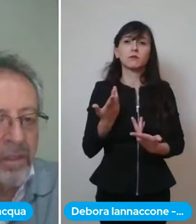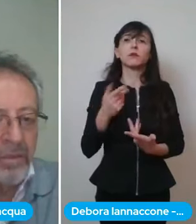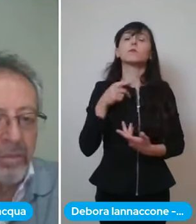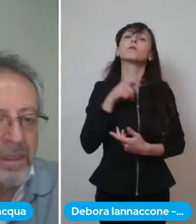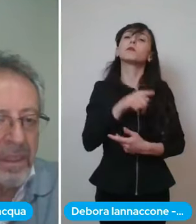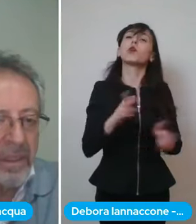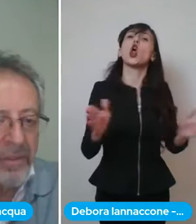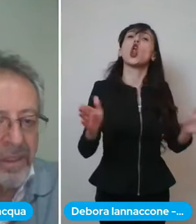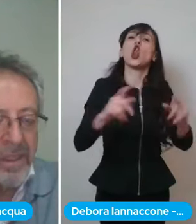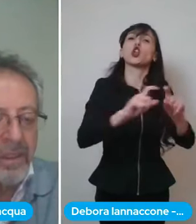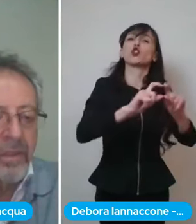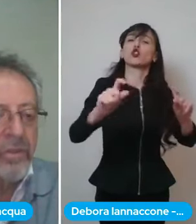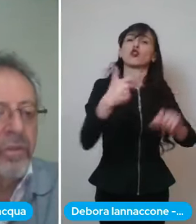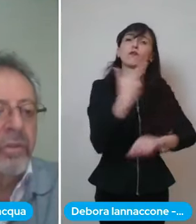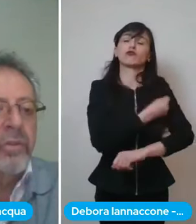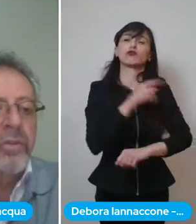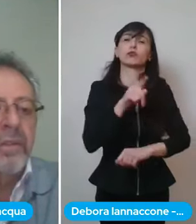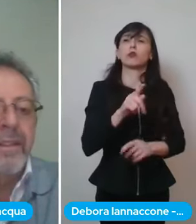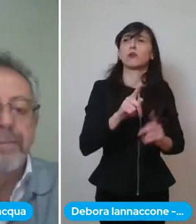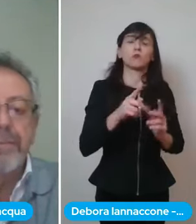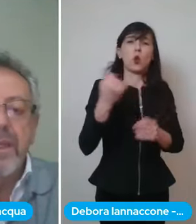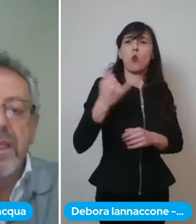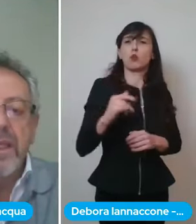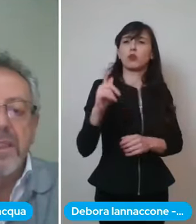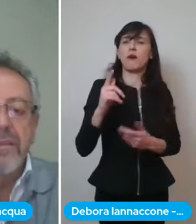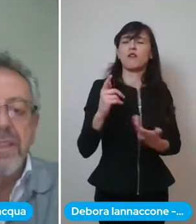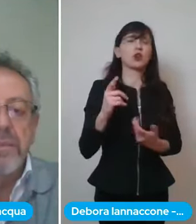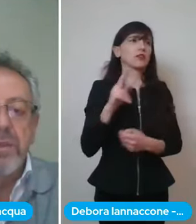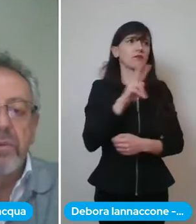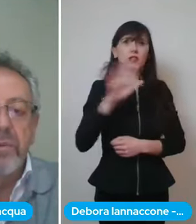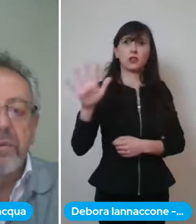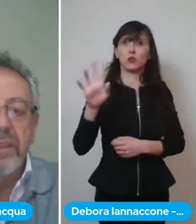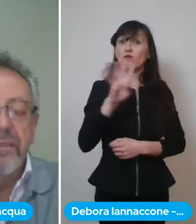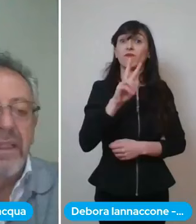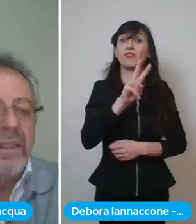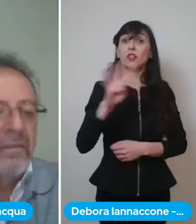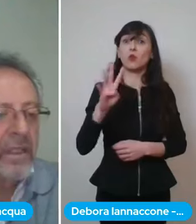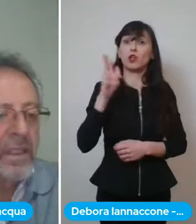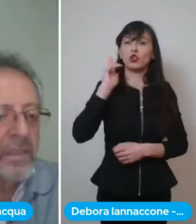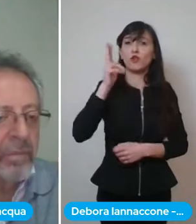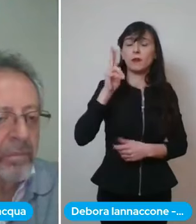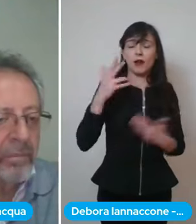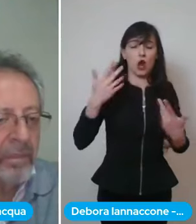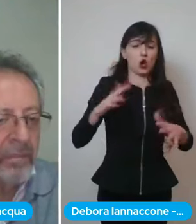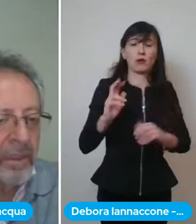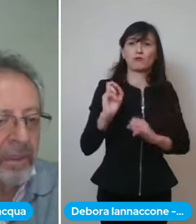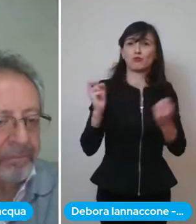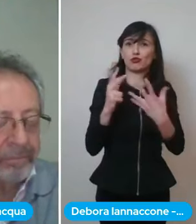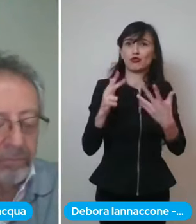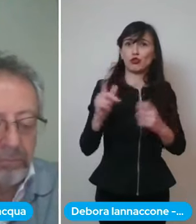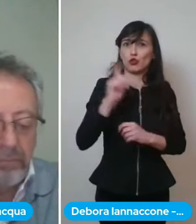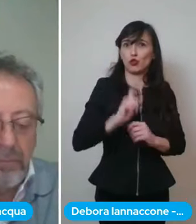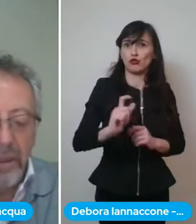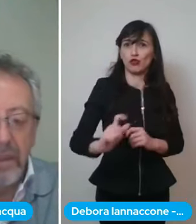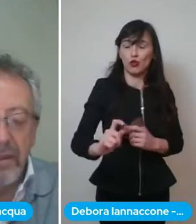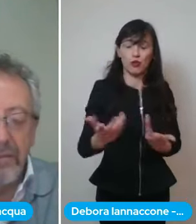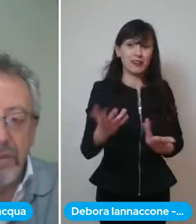paio ormai sono passati 17 18 giorni se avessimo avuto eventi avversi probabilmente